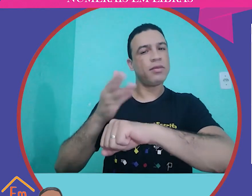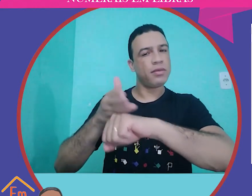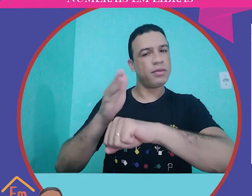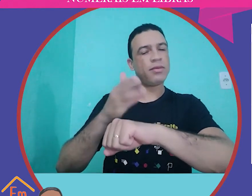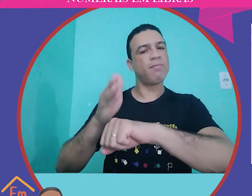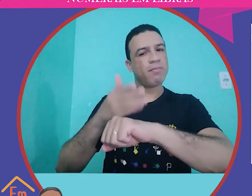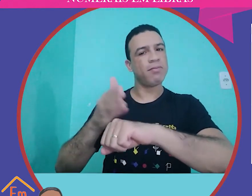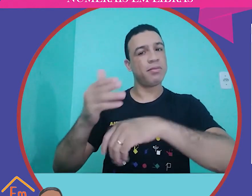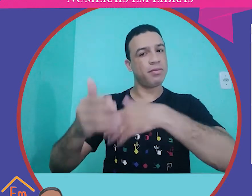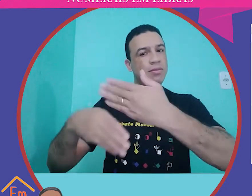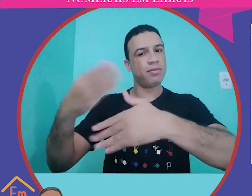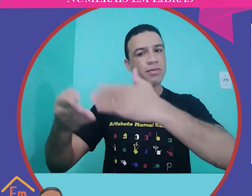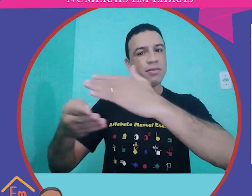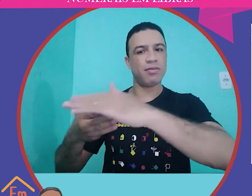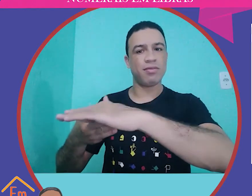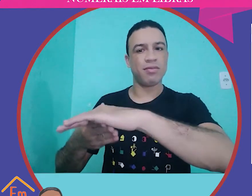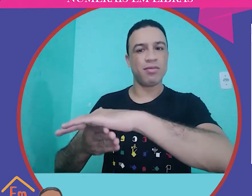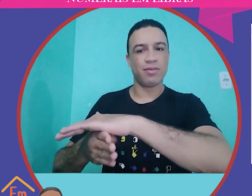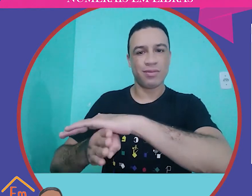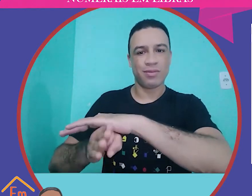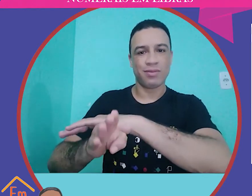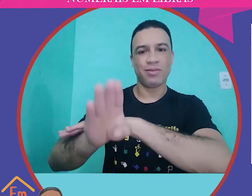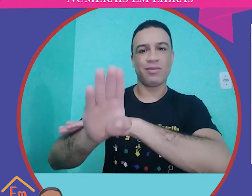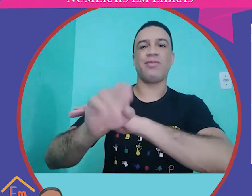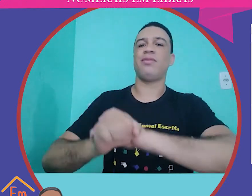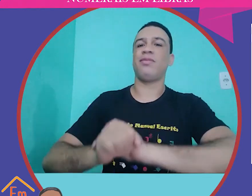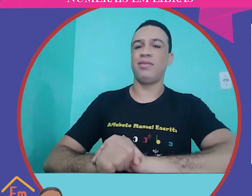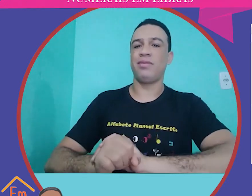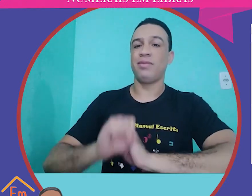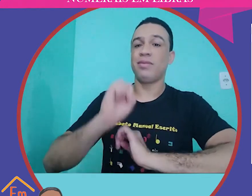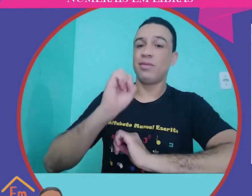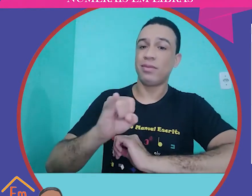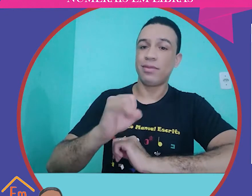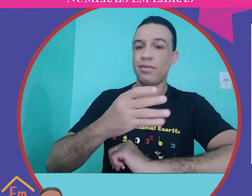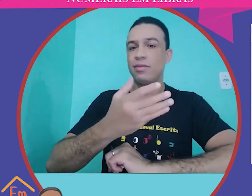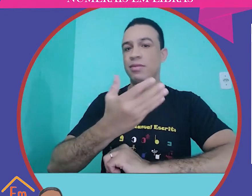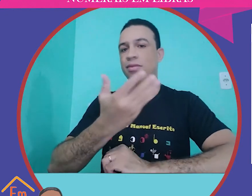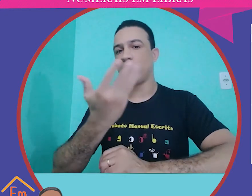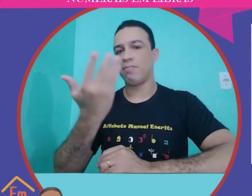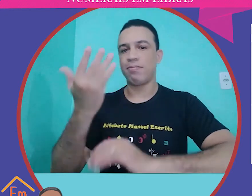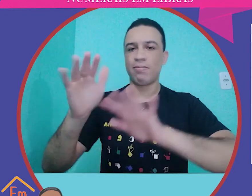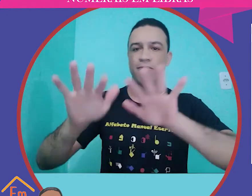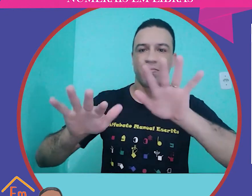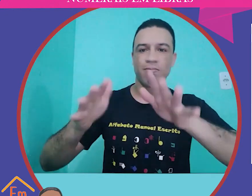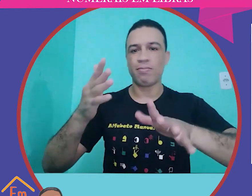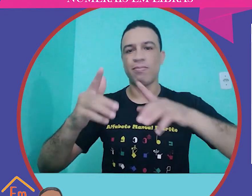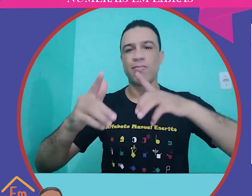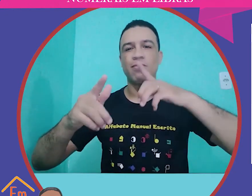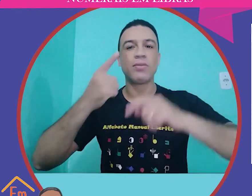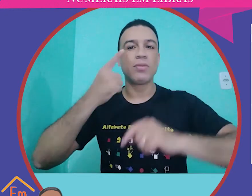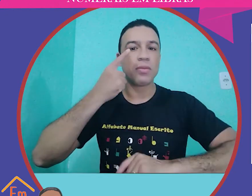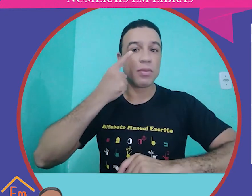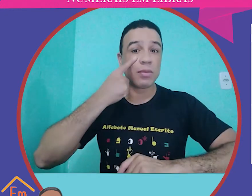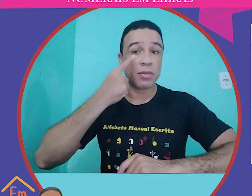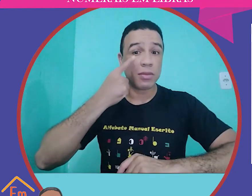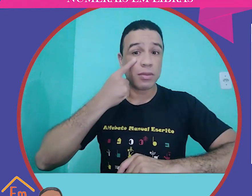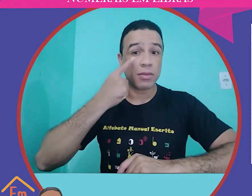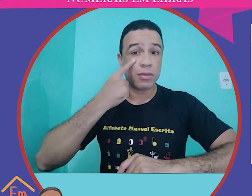escrito de sinais. Para vocês treinarem e desenvolverem e depois terem mais um costume. Se vocês,